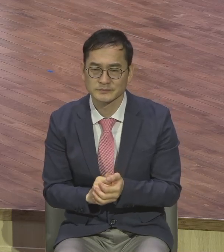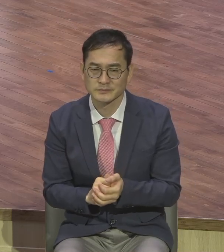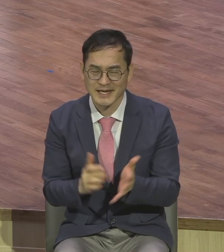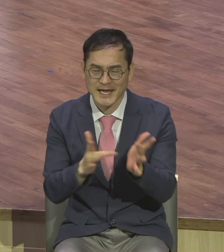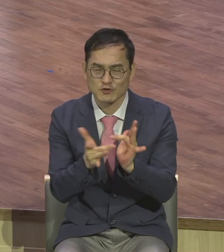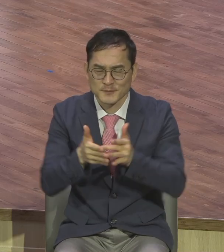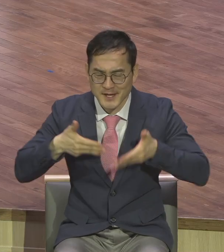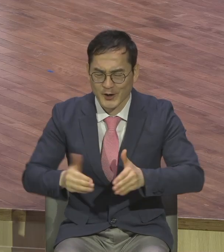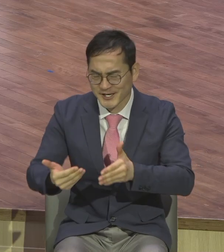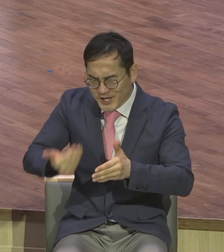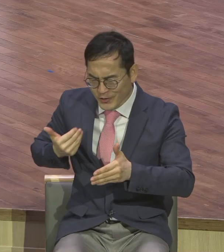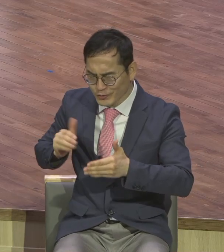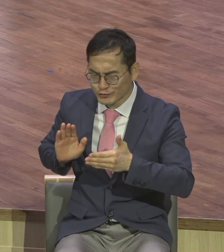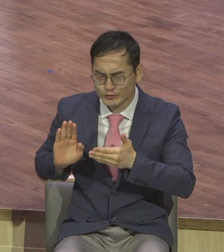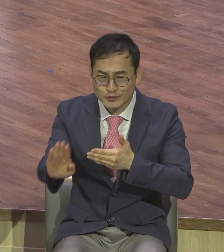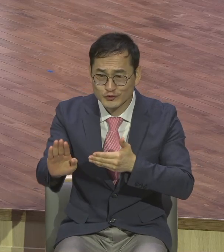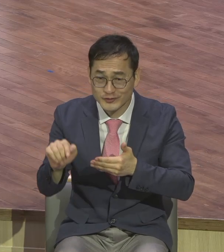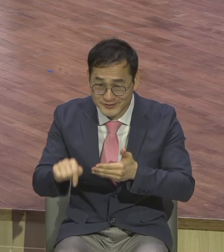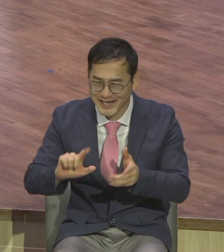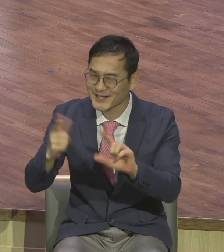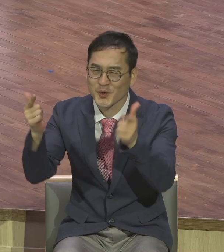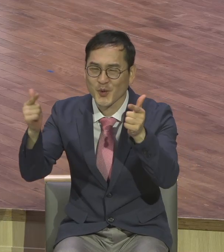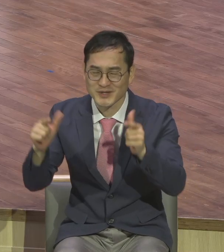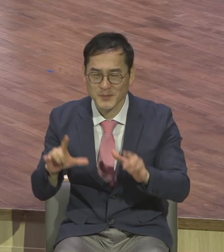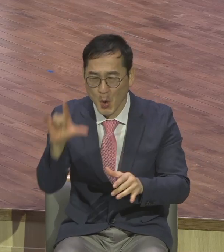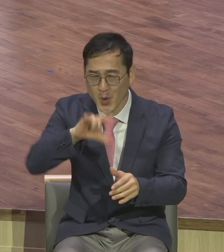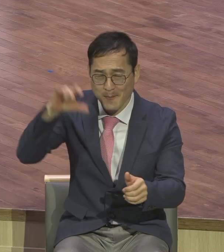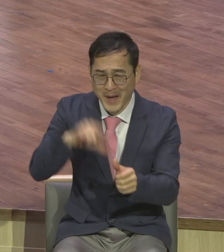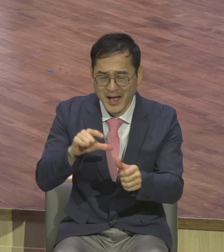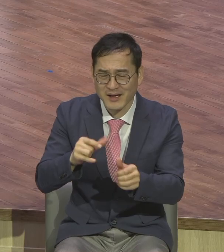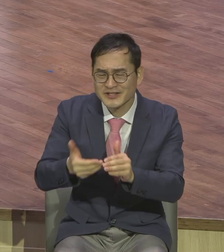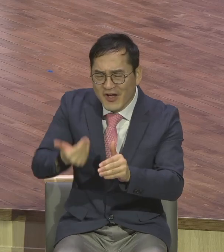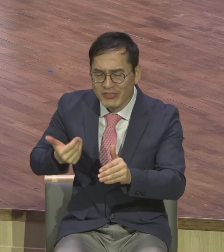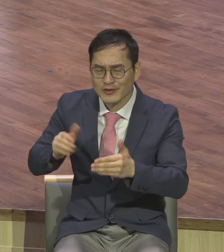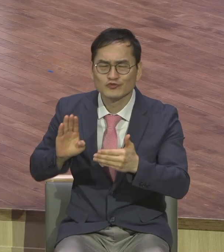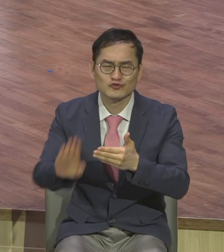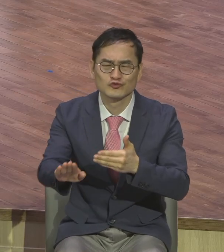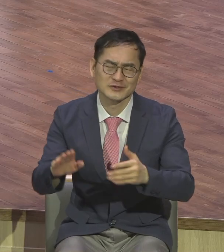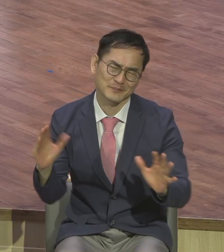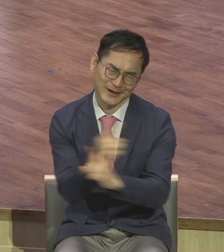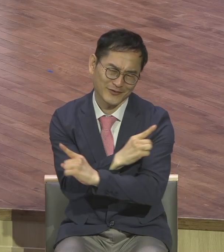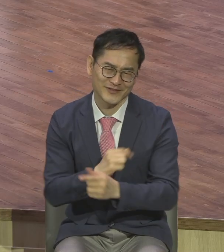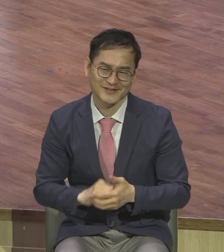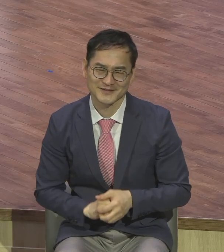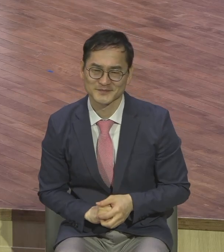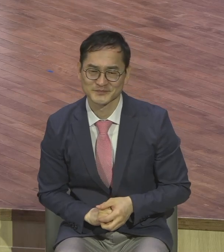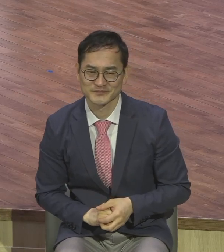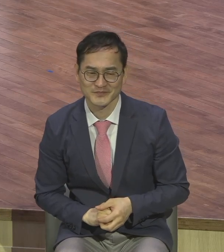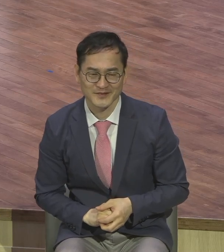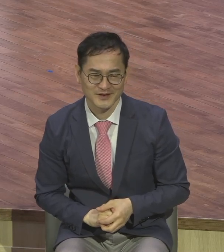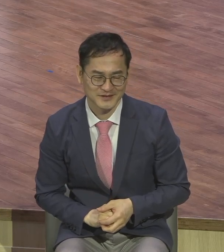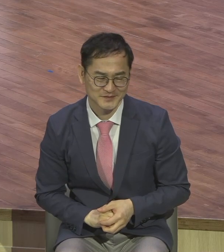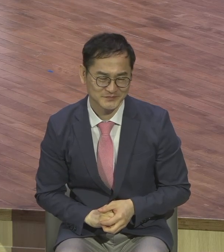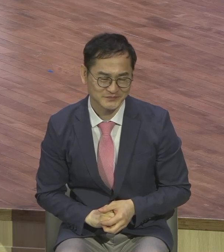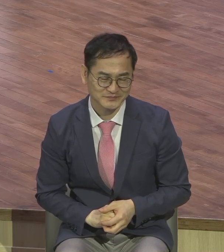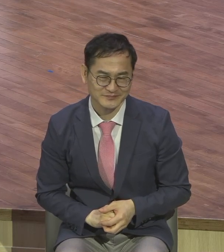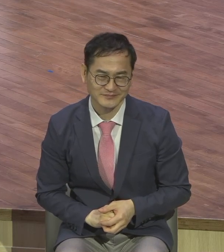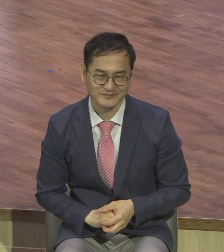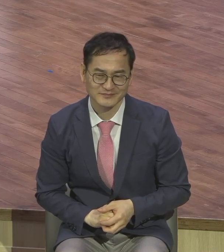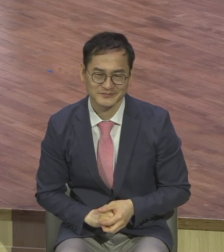BC, 비포 코로나, 코로나 이후 그 이후 AC, 아프트 코로나 그렇게